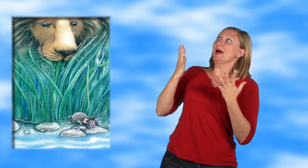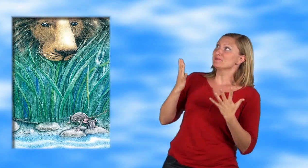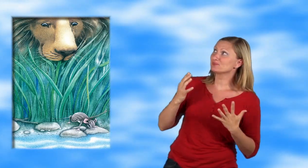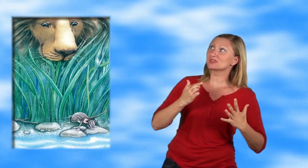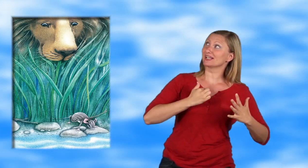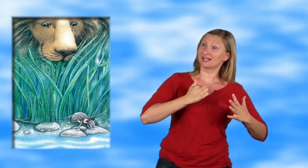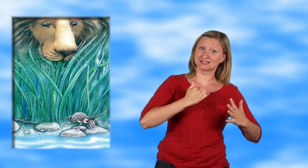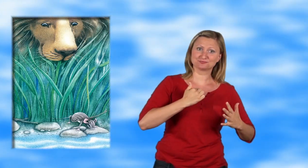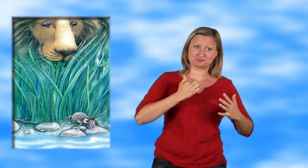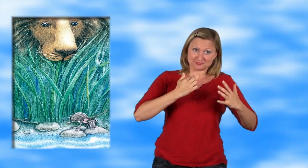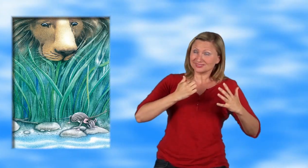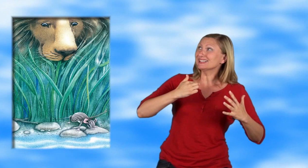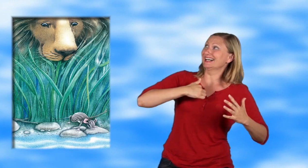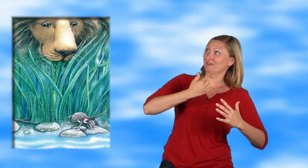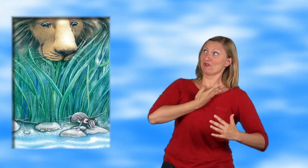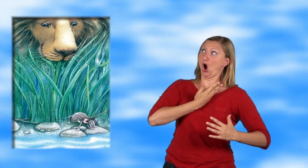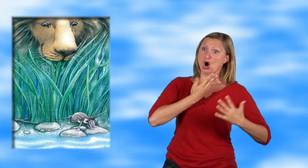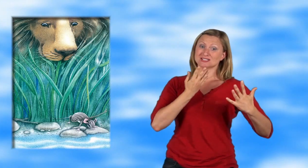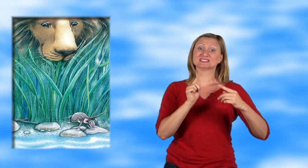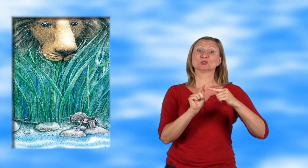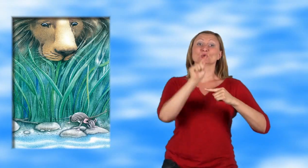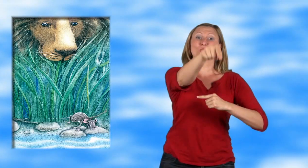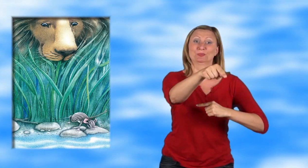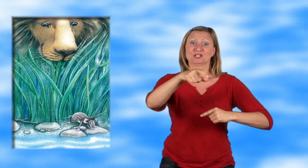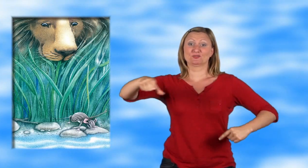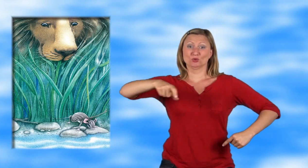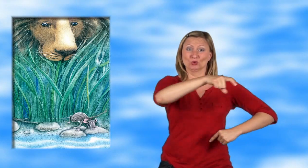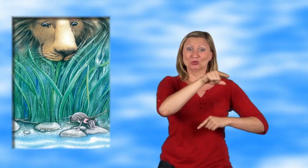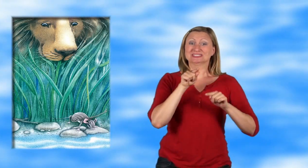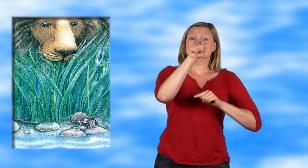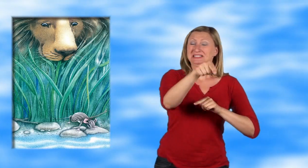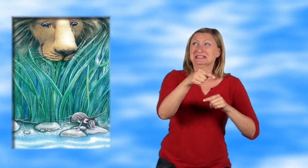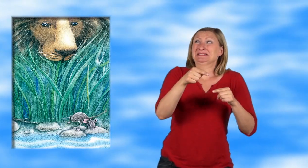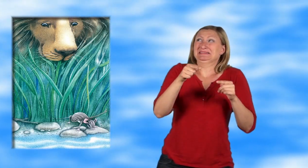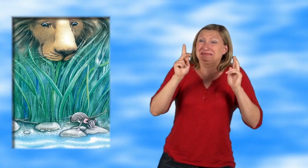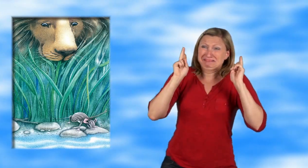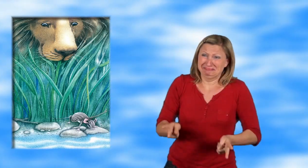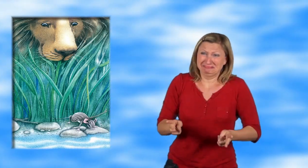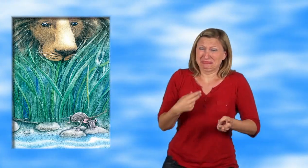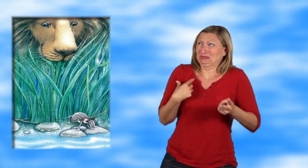Löwe, ich sollte unbedingt auf die andere Seite des Flusses, aber ich schaffe es einfach nicht.